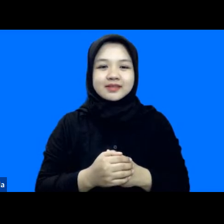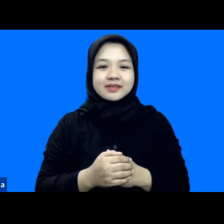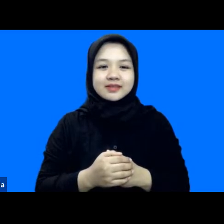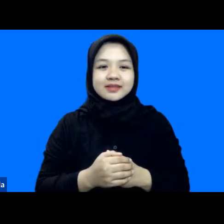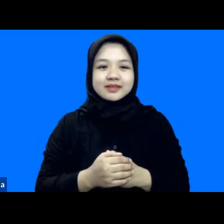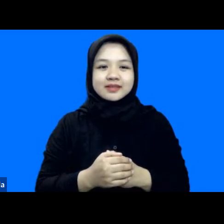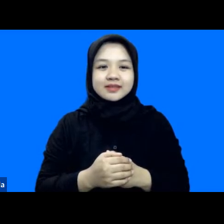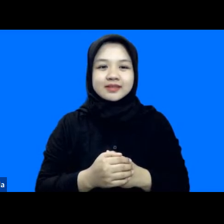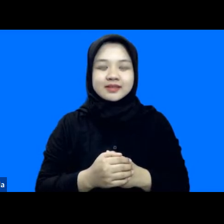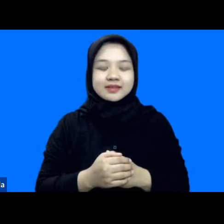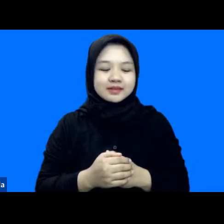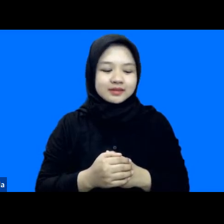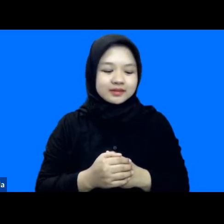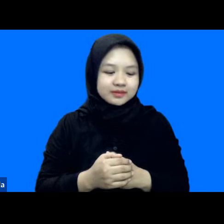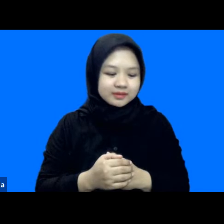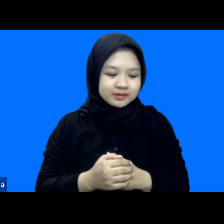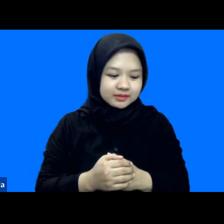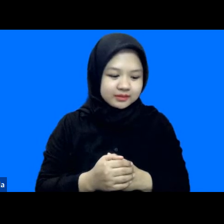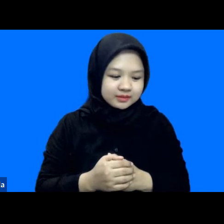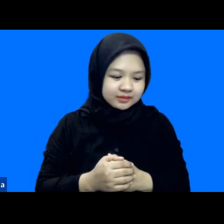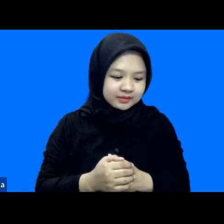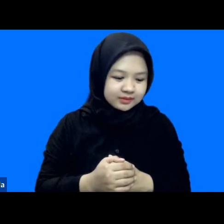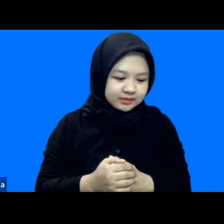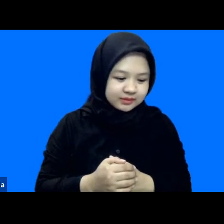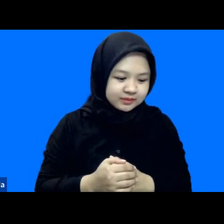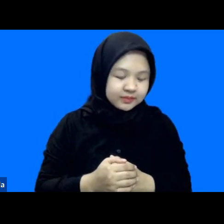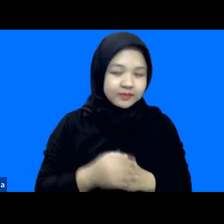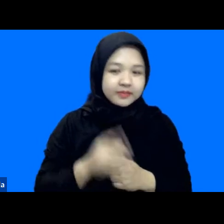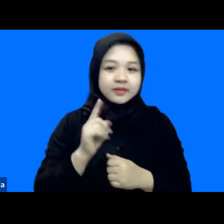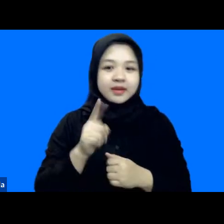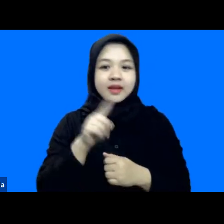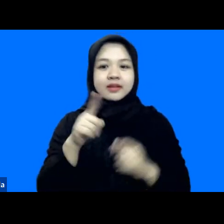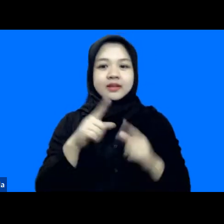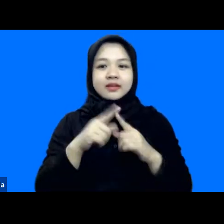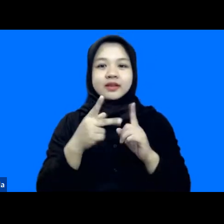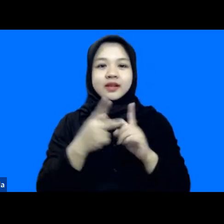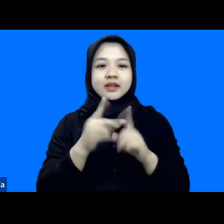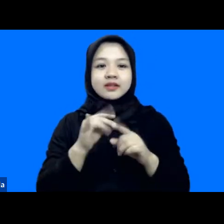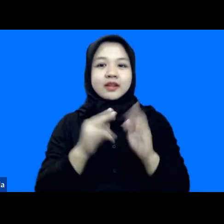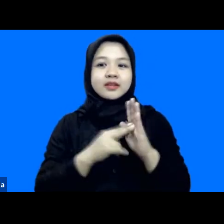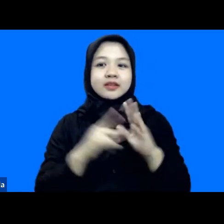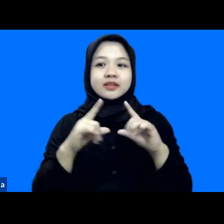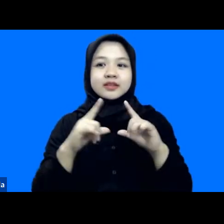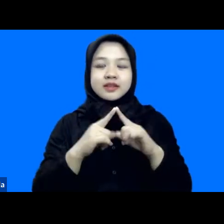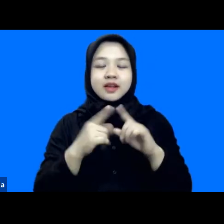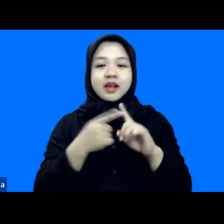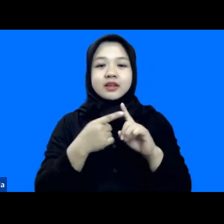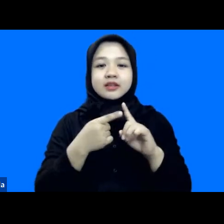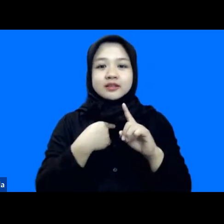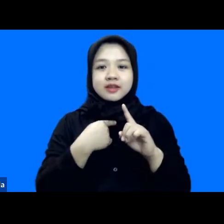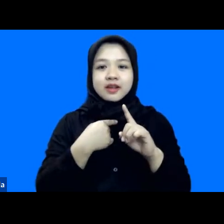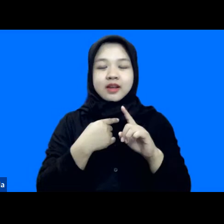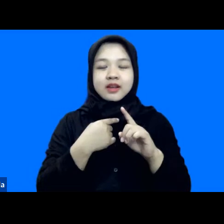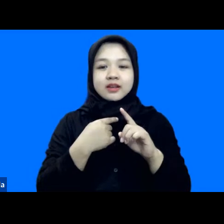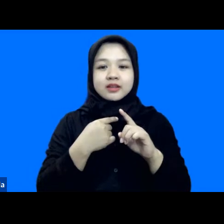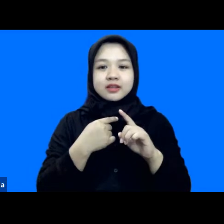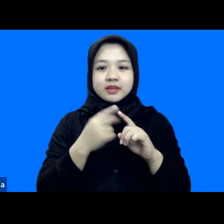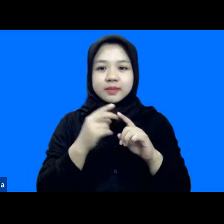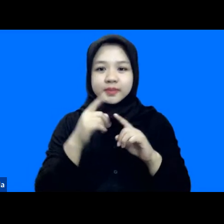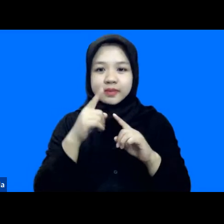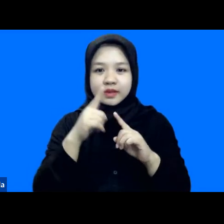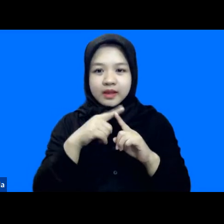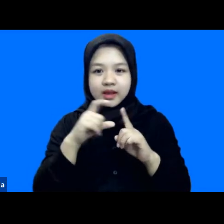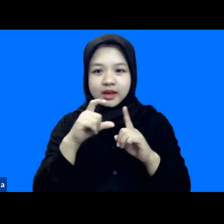ada Mbak Zarina Kak Gari Mbak Zarina dari TDMRC